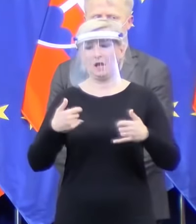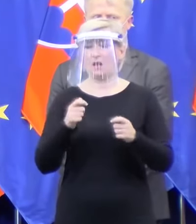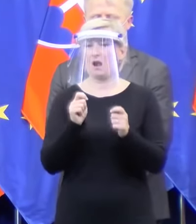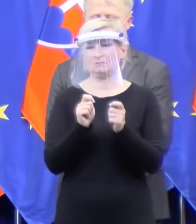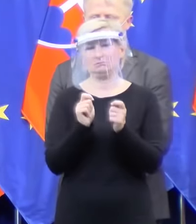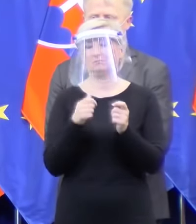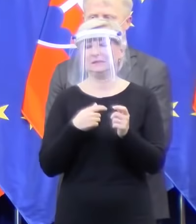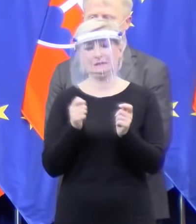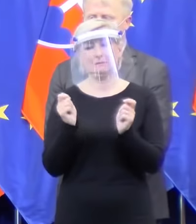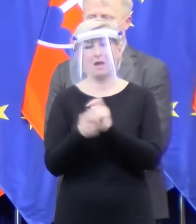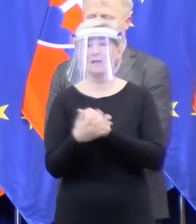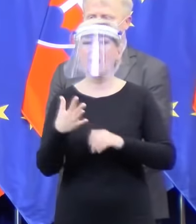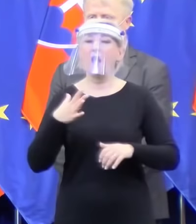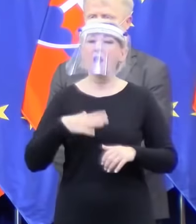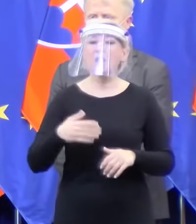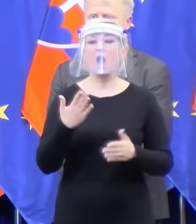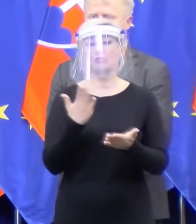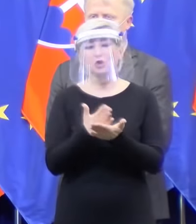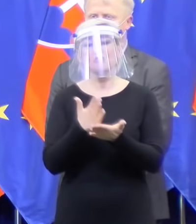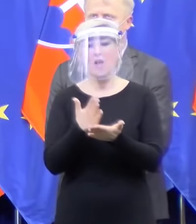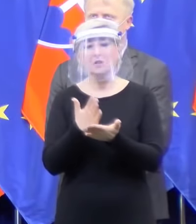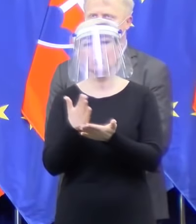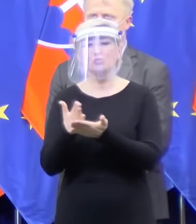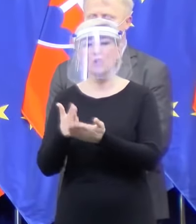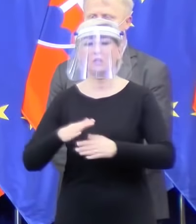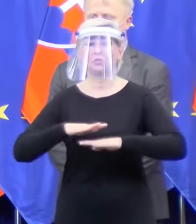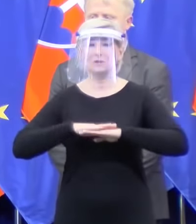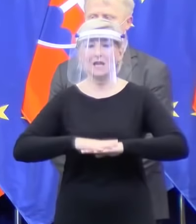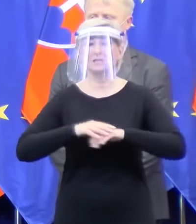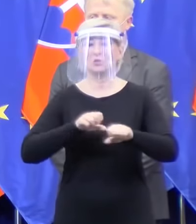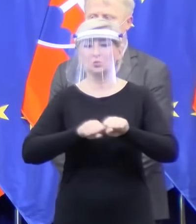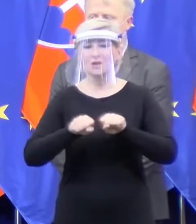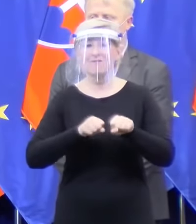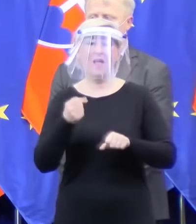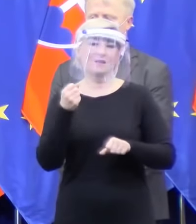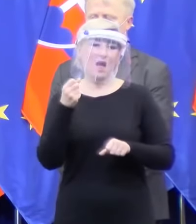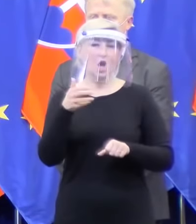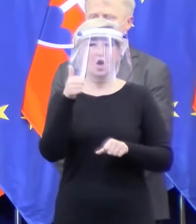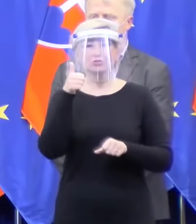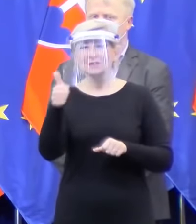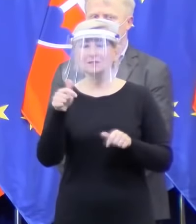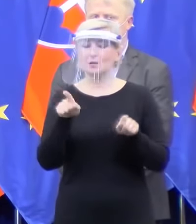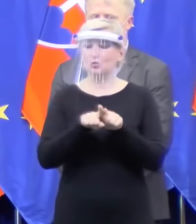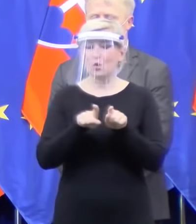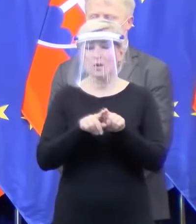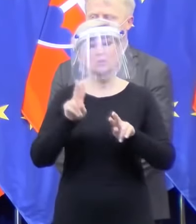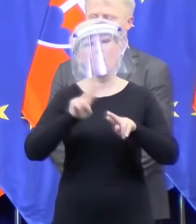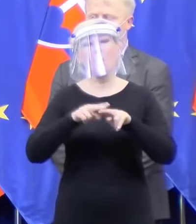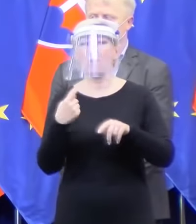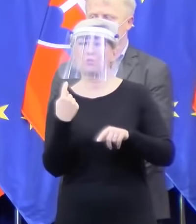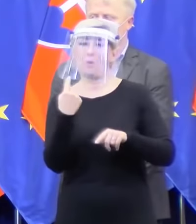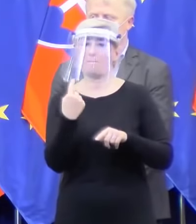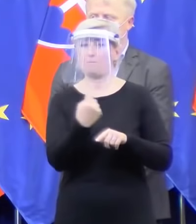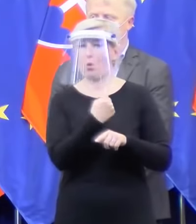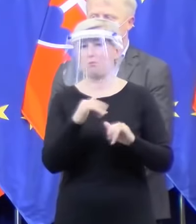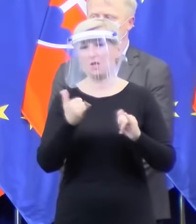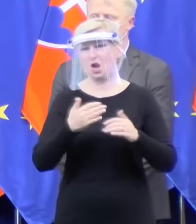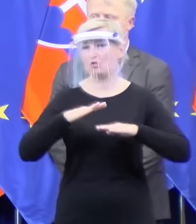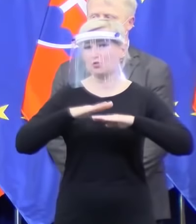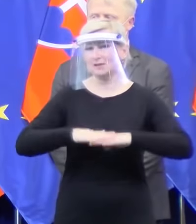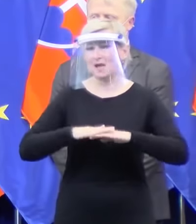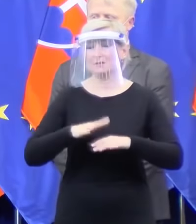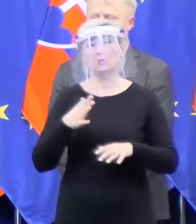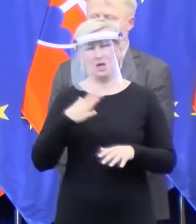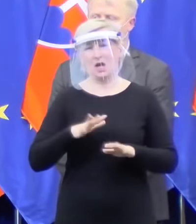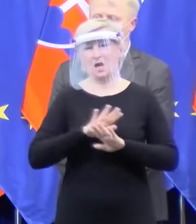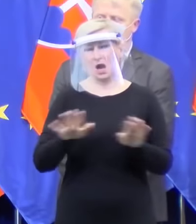návrhy a ideme ďalej. A potom si po obede môžeme zvolať v pohode aj ďalšie zasadnutie vlády. Nič sa nedieje. Ničím to nie je limitované. Ak dovolíte, ešte jedna krátka